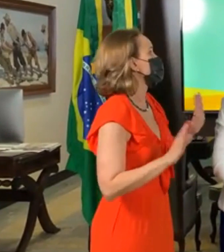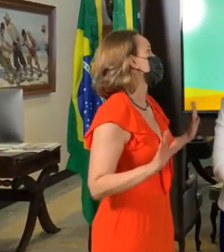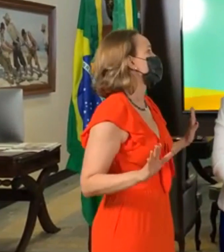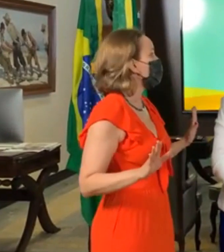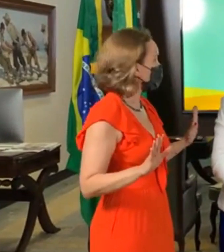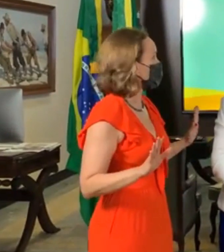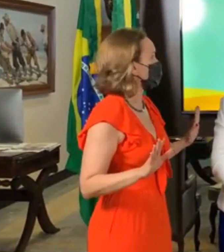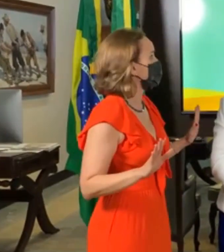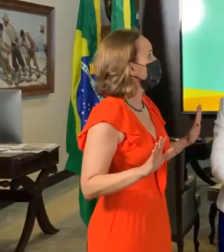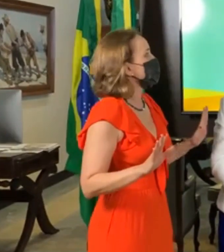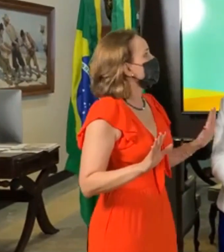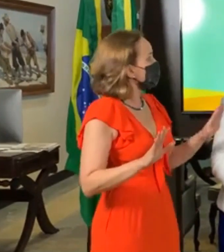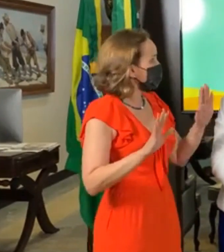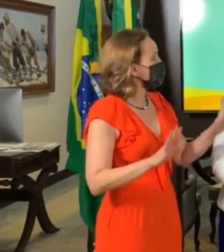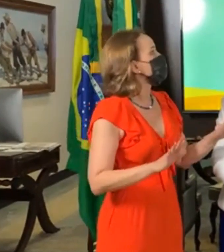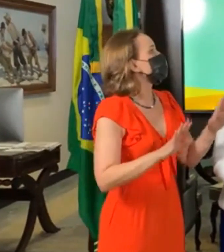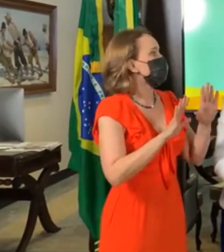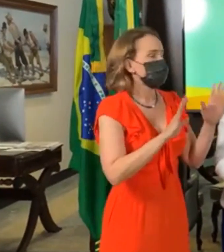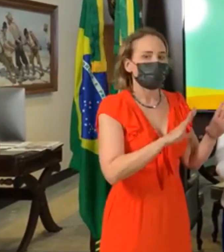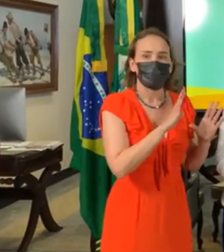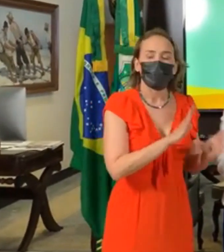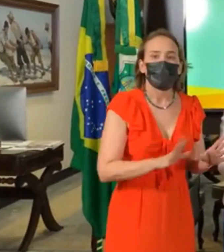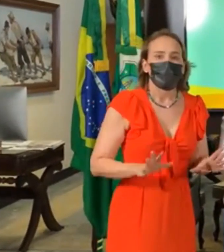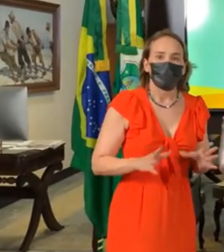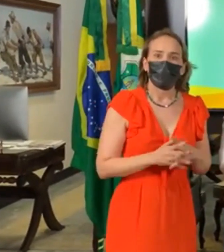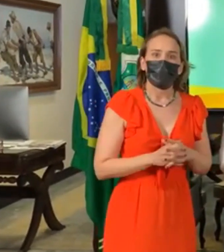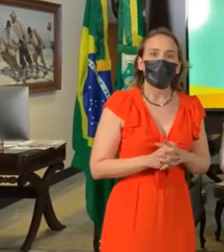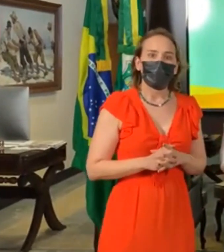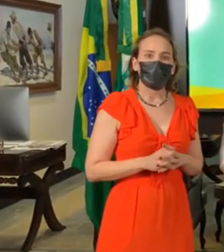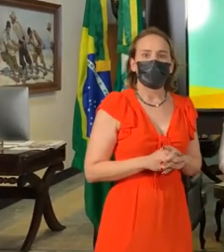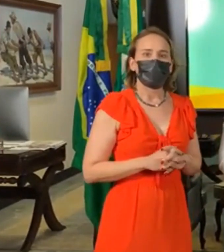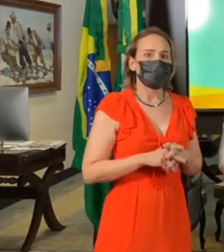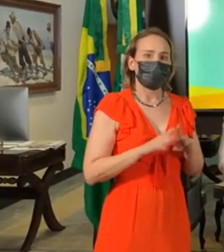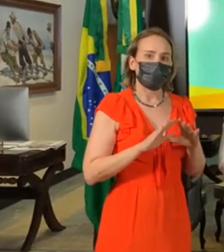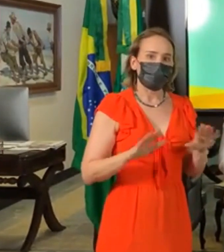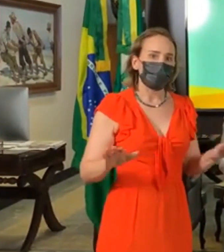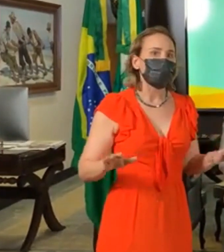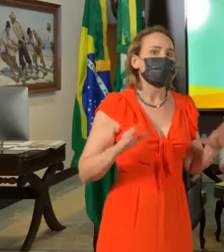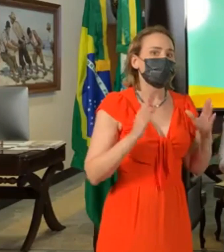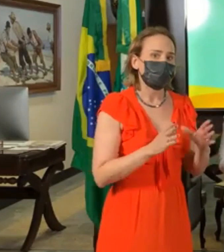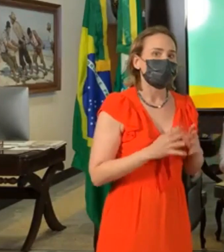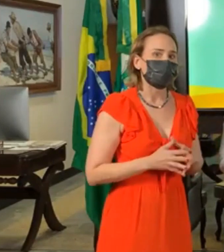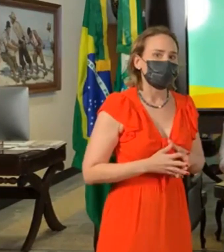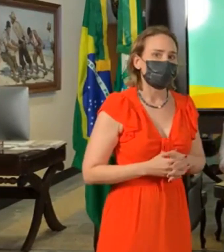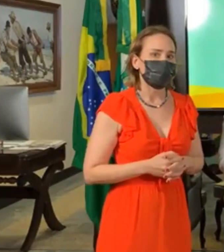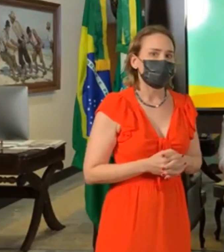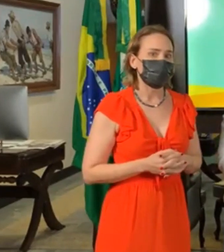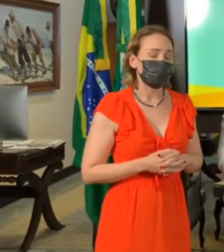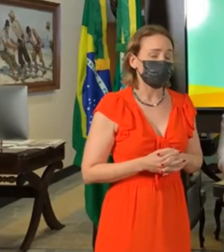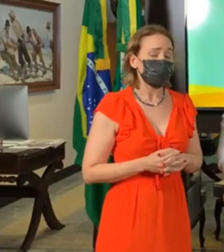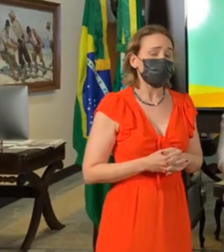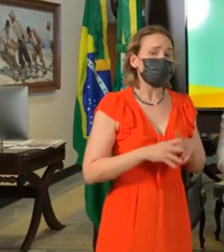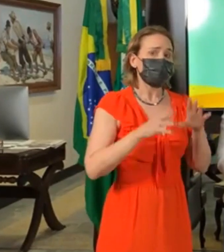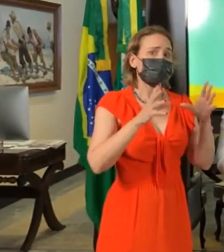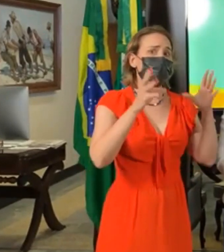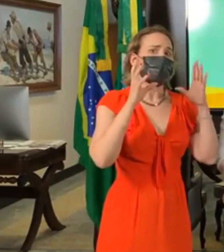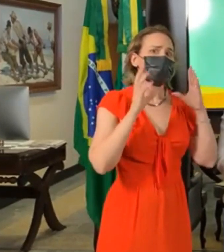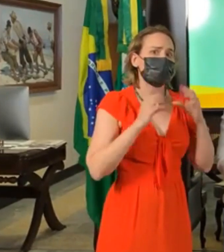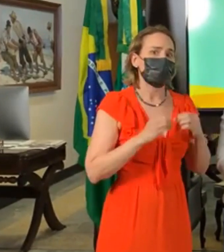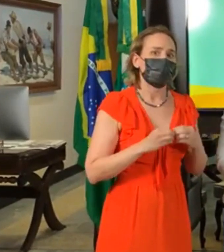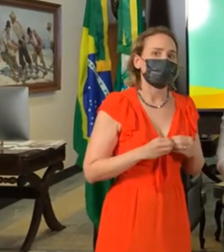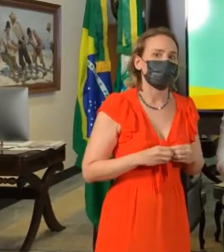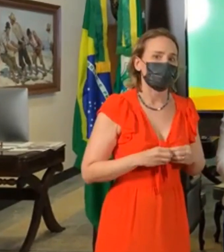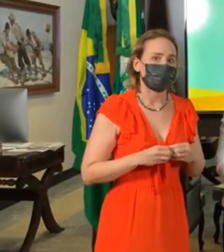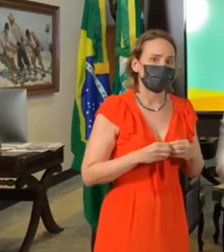multa por dirigir alcoolizado. Essa multa, de fato, já foi acordada, nós não aceitamos entrar no refis. Então,